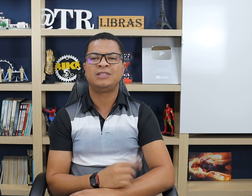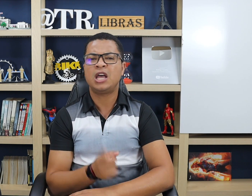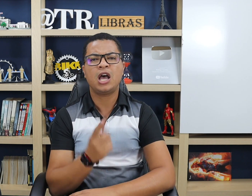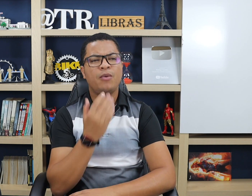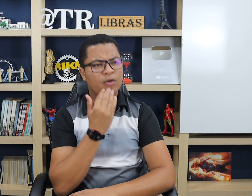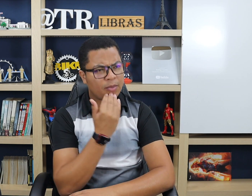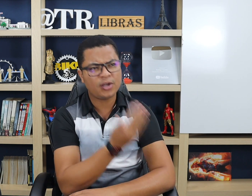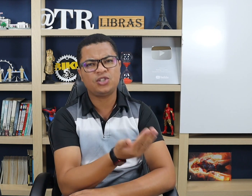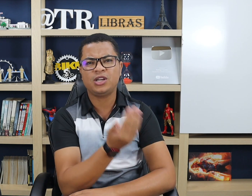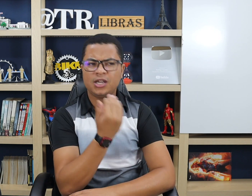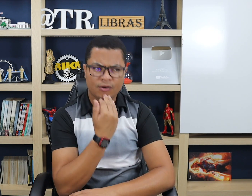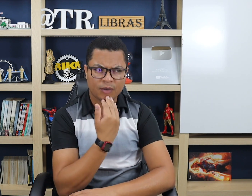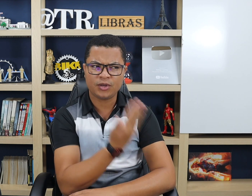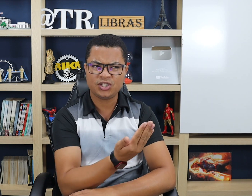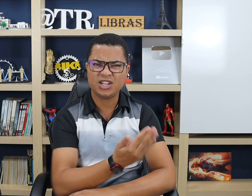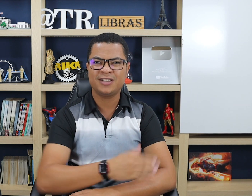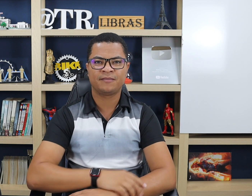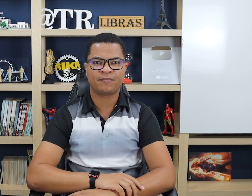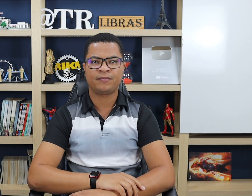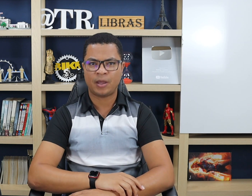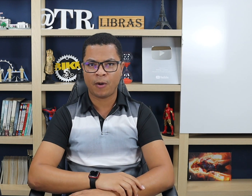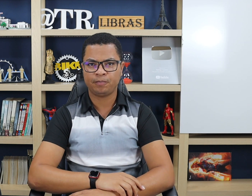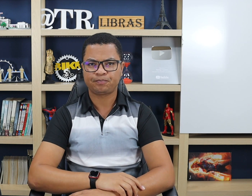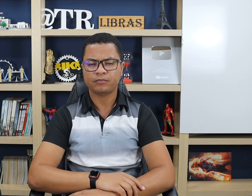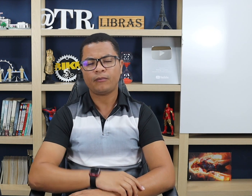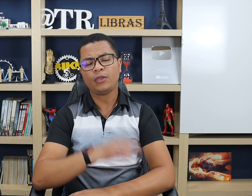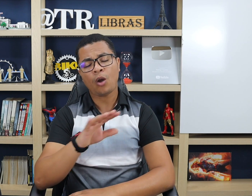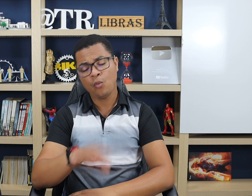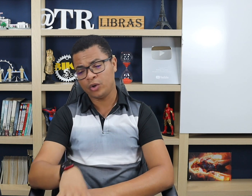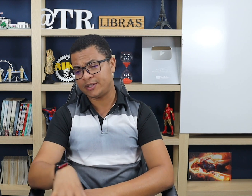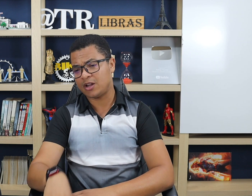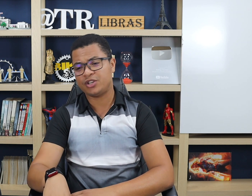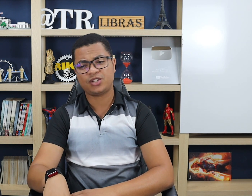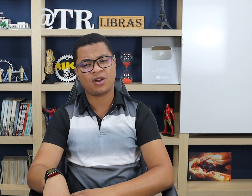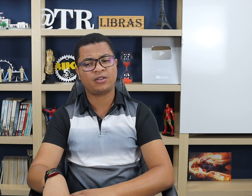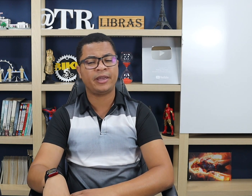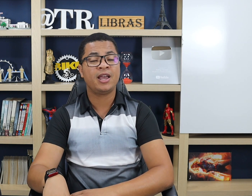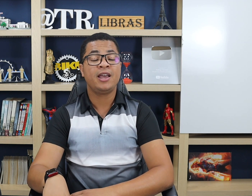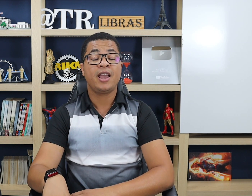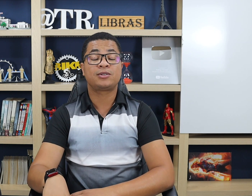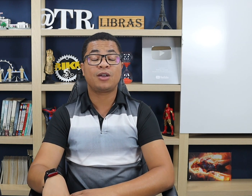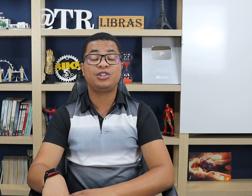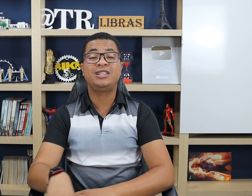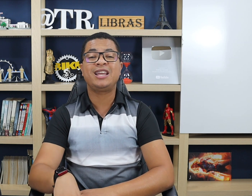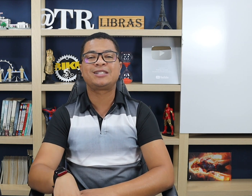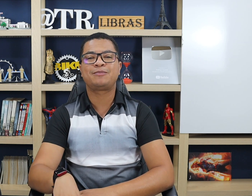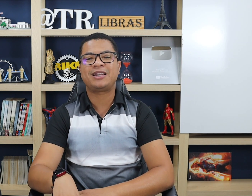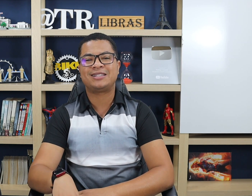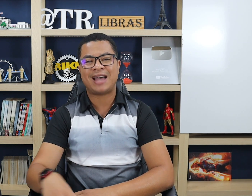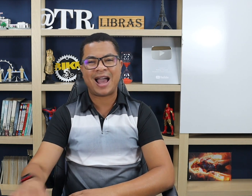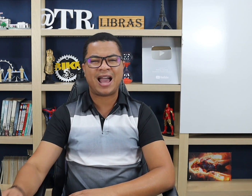Não, eu que pedi, eu que pedi. Tá bom? Um outro sinal direcional também é o sinal de desprezar,